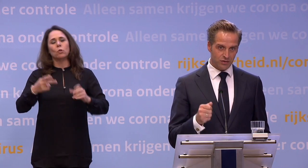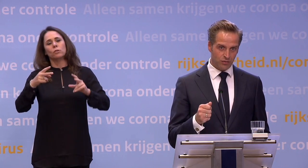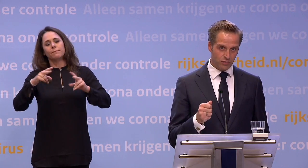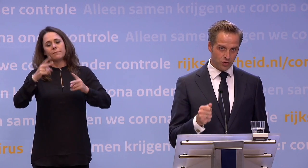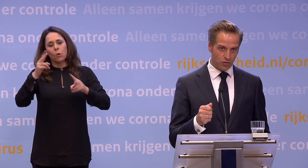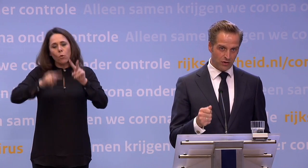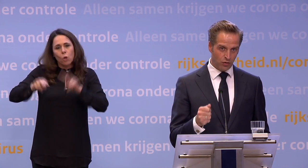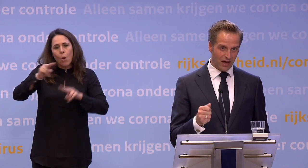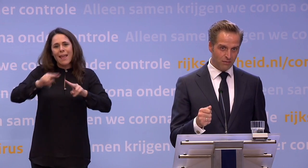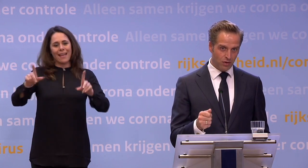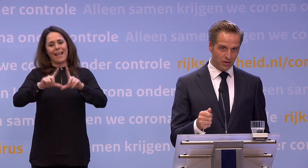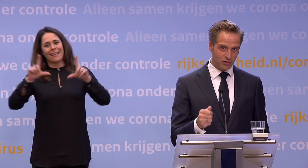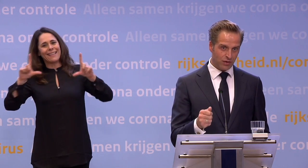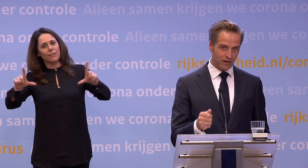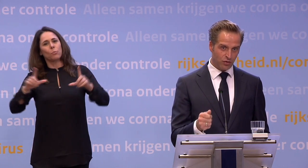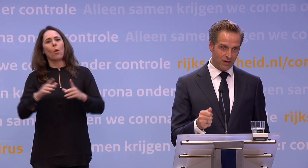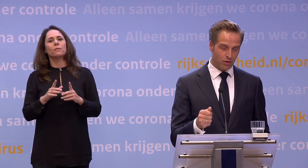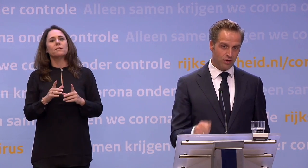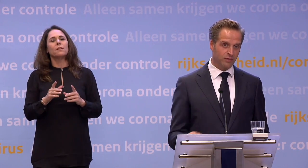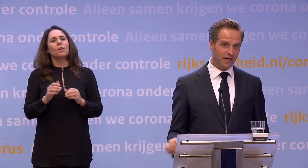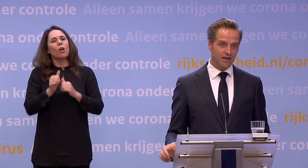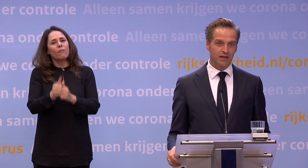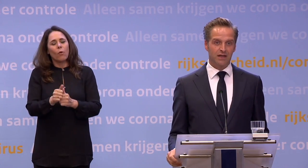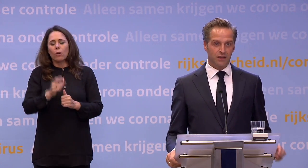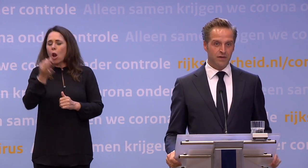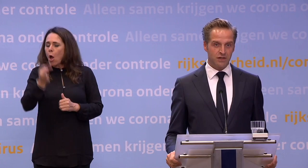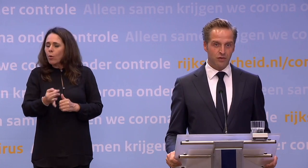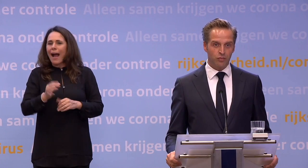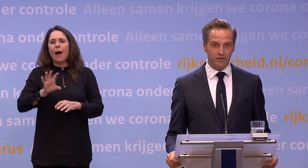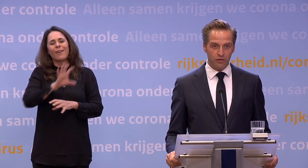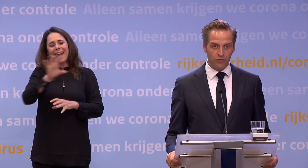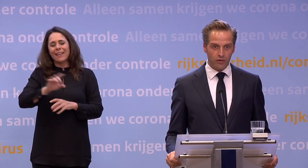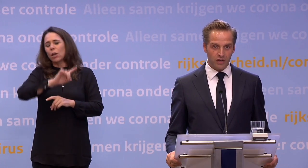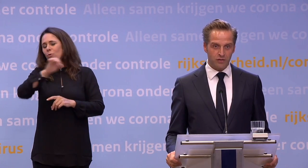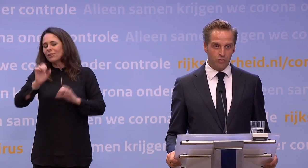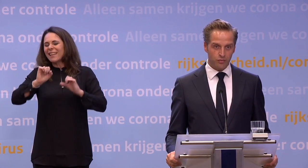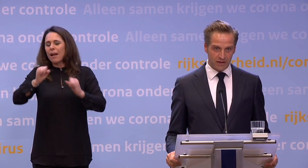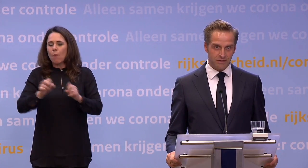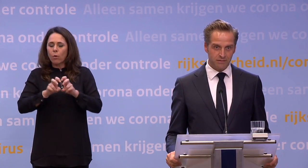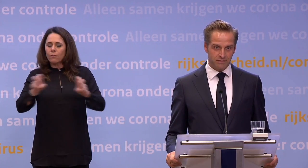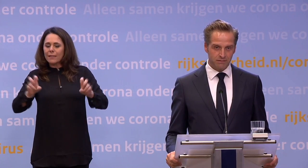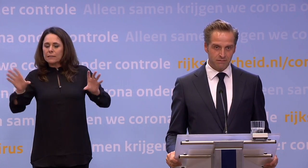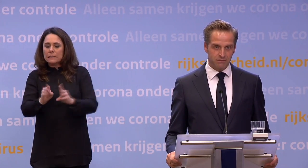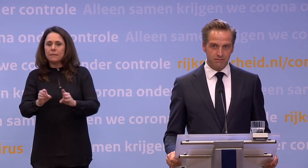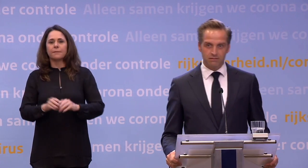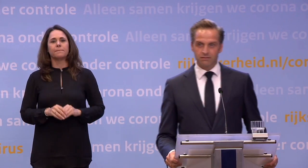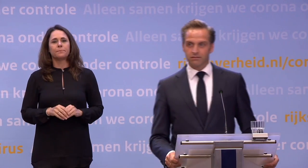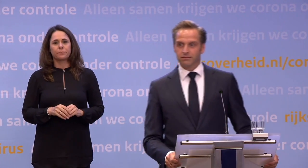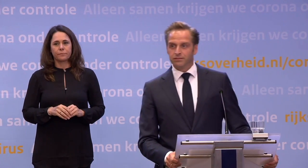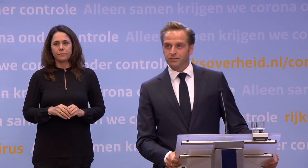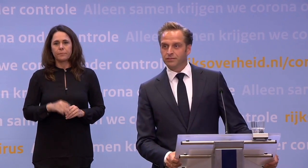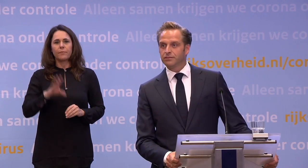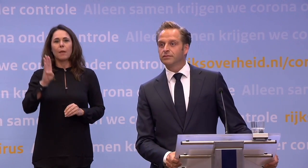cetera. Alles om zo lokaal mogelijk en zo regionaal mogelijk... ...meteen dat virus weer de kop in te kunnen drukken als het de kop opsteekt. BNR.